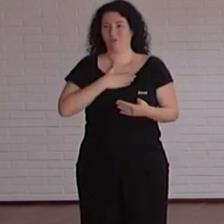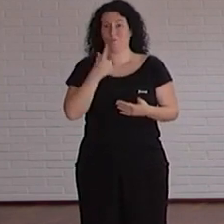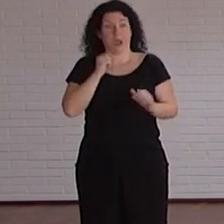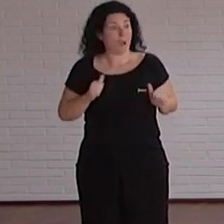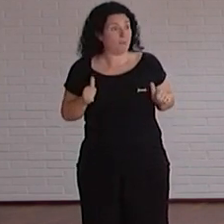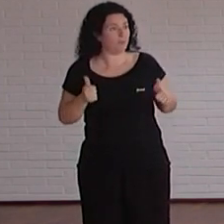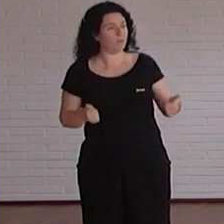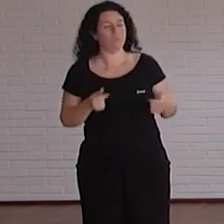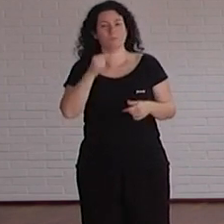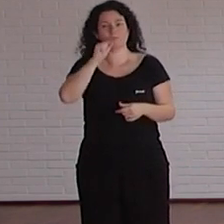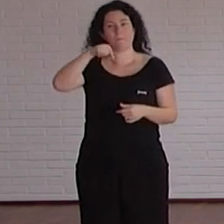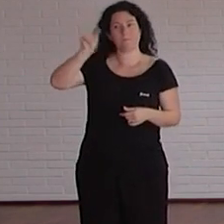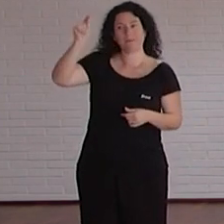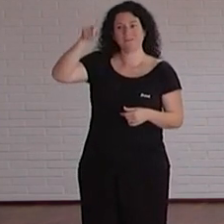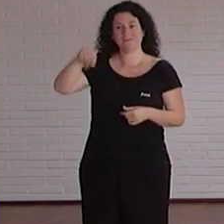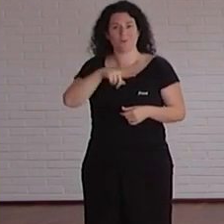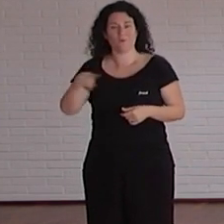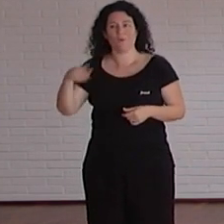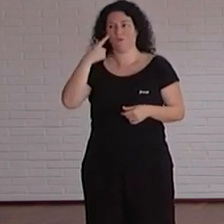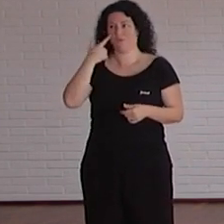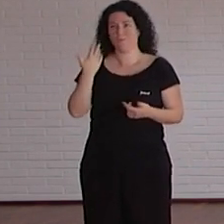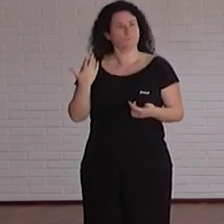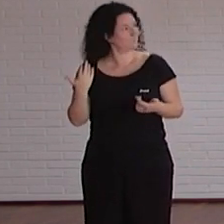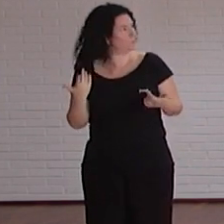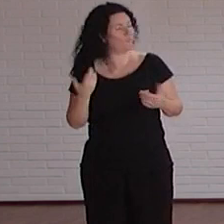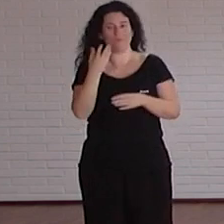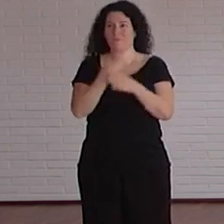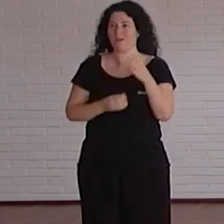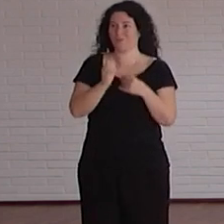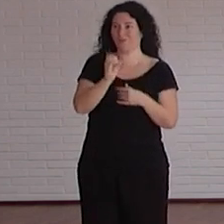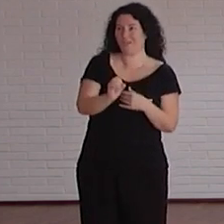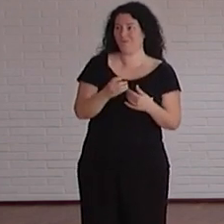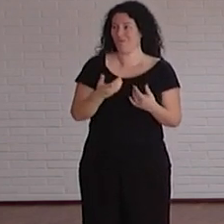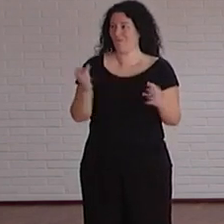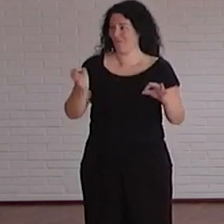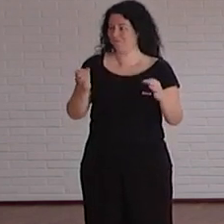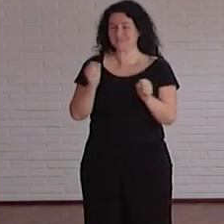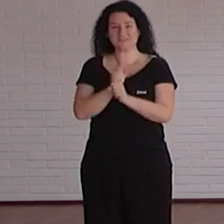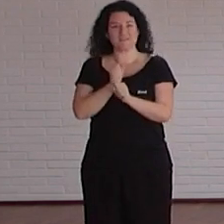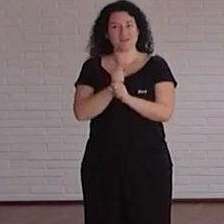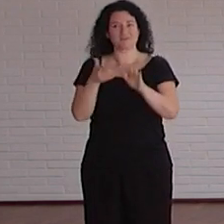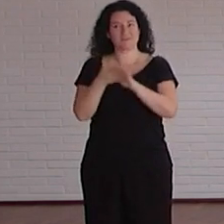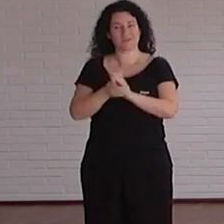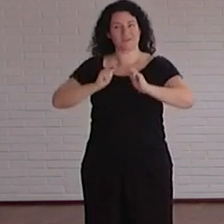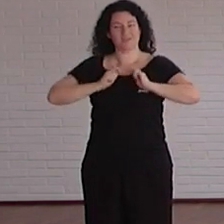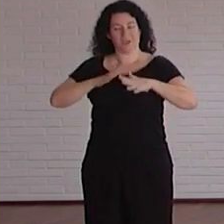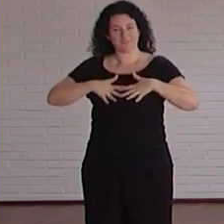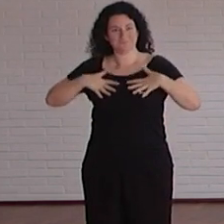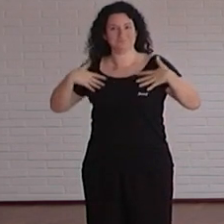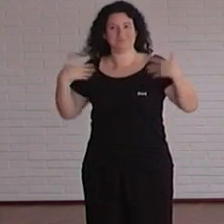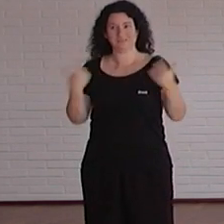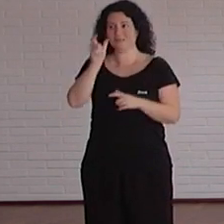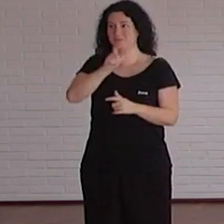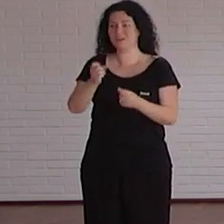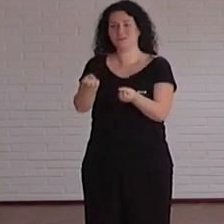el comprobador y luego ya vimos a cero claro de bueno dice y luego además es un trabajo donde más personas van a poder